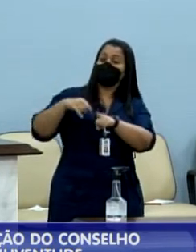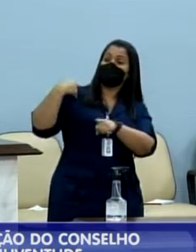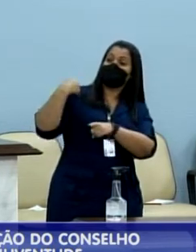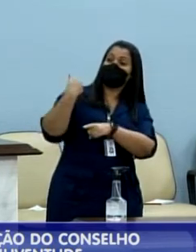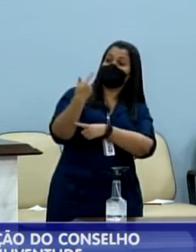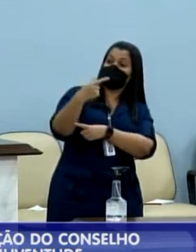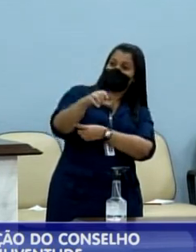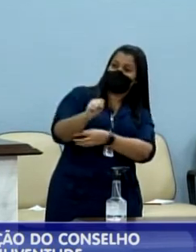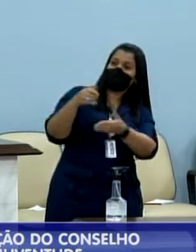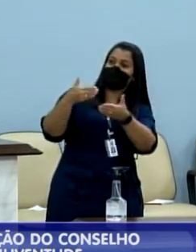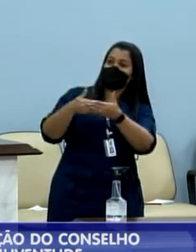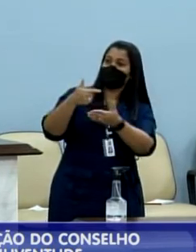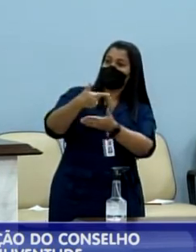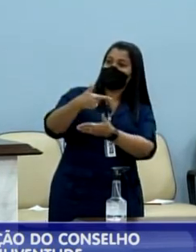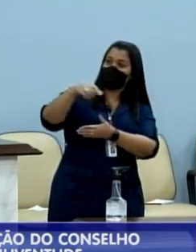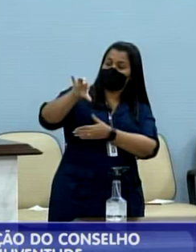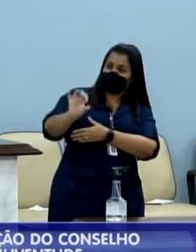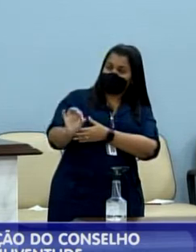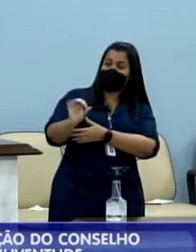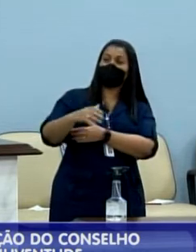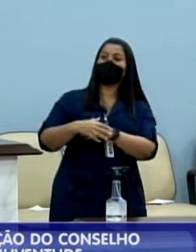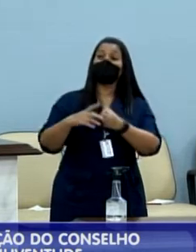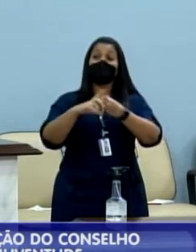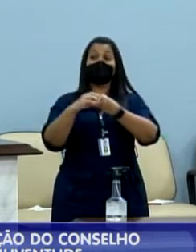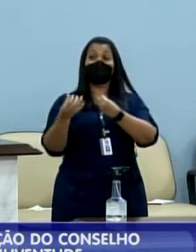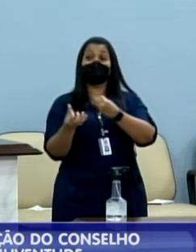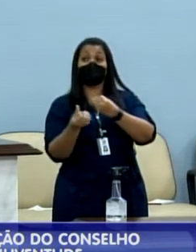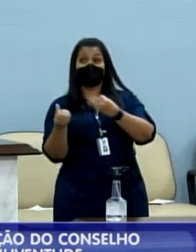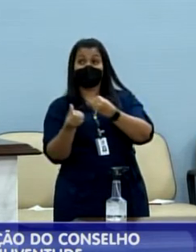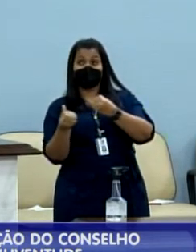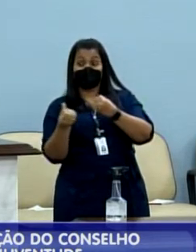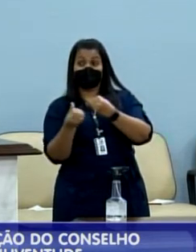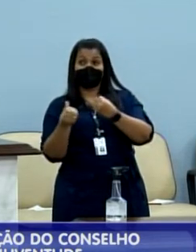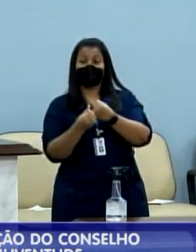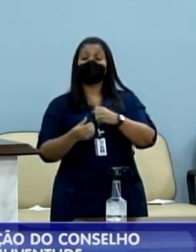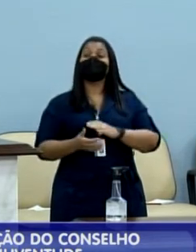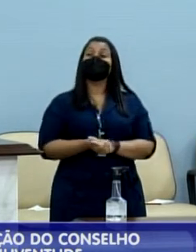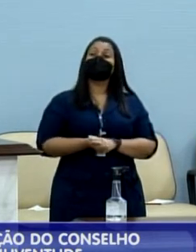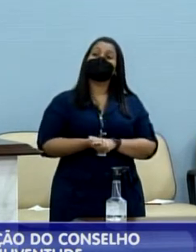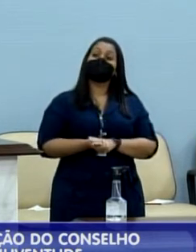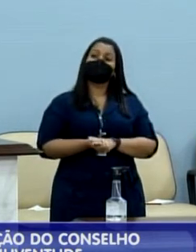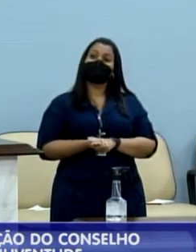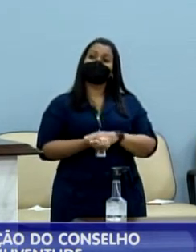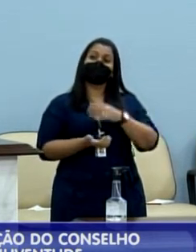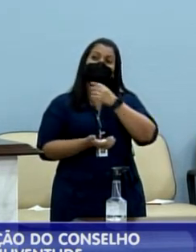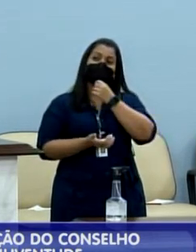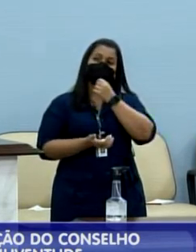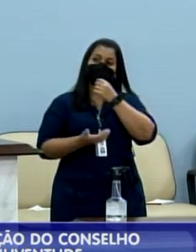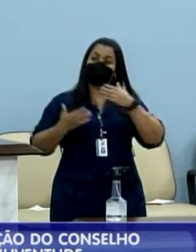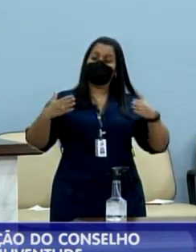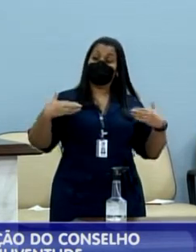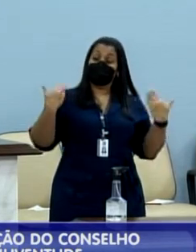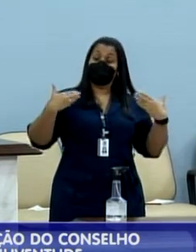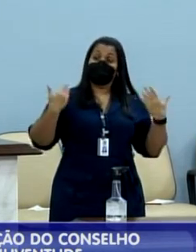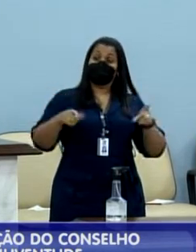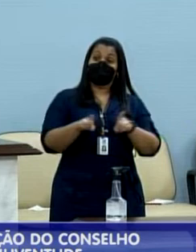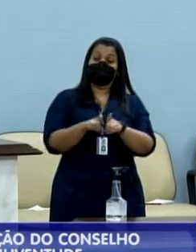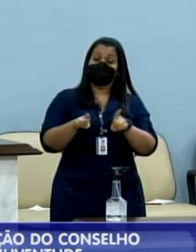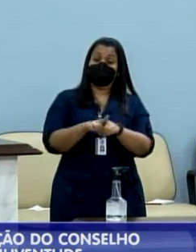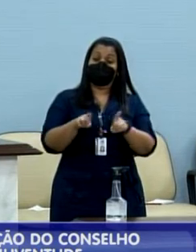anos. E nos termos do artigo 6º, ser um da categoria de lazer, qualidade de vida e meio ambiente,